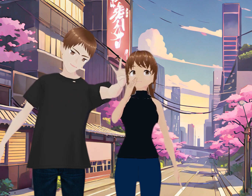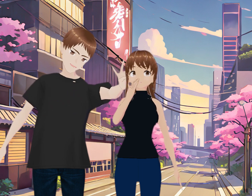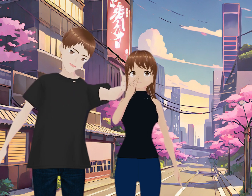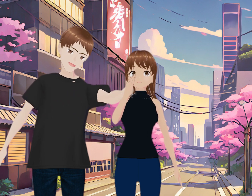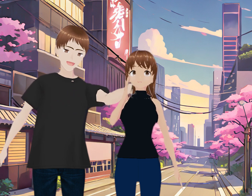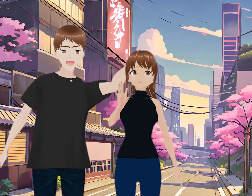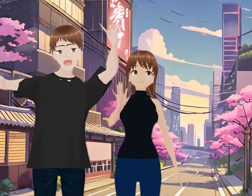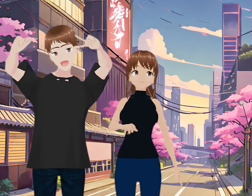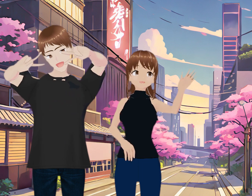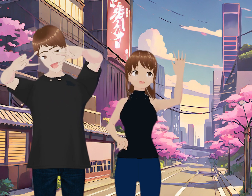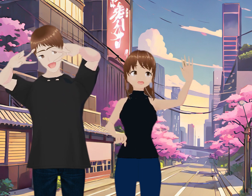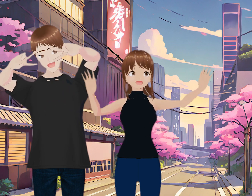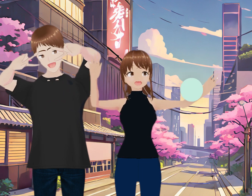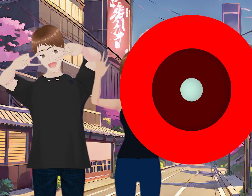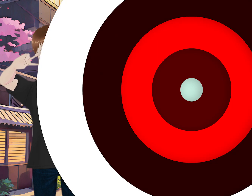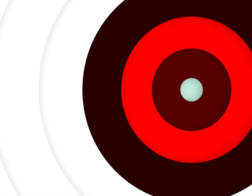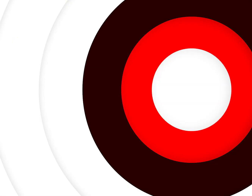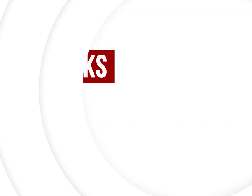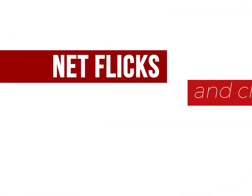Nos vemos